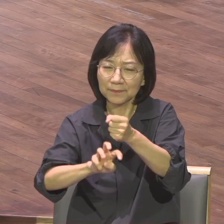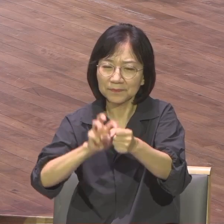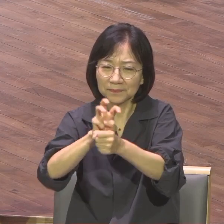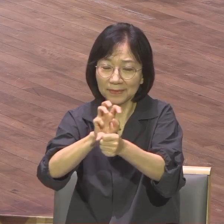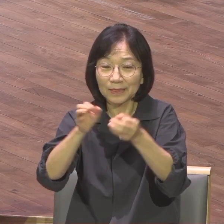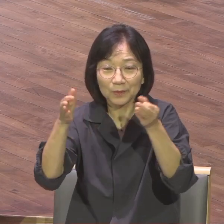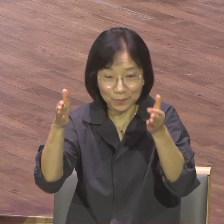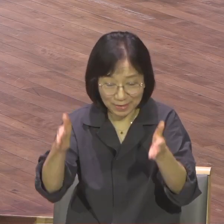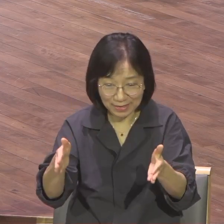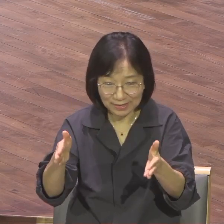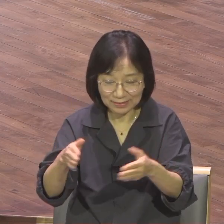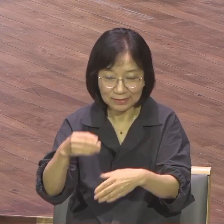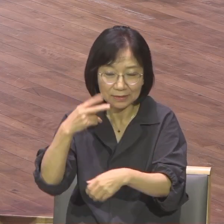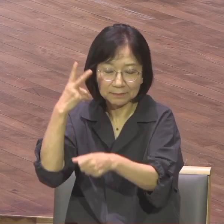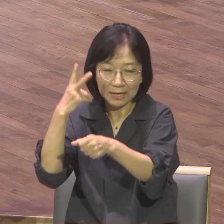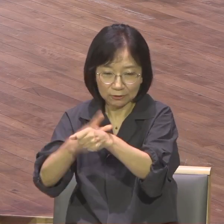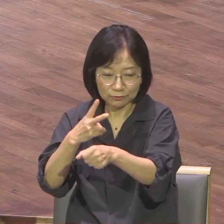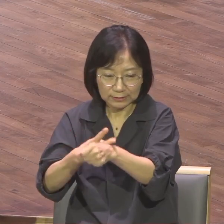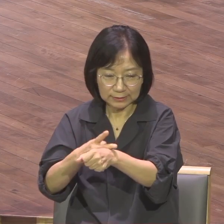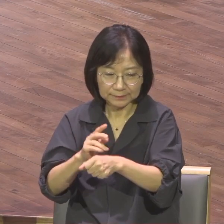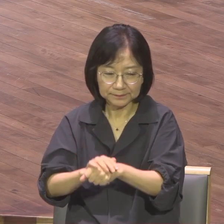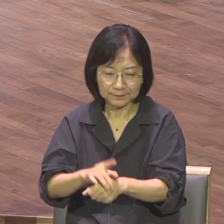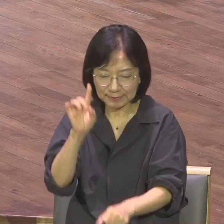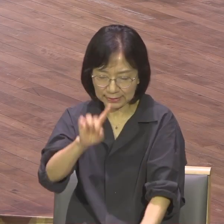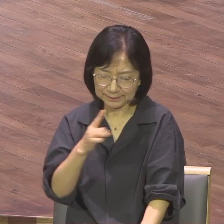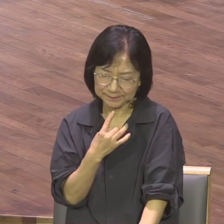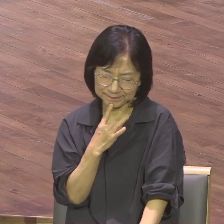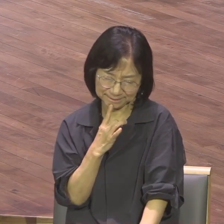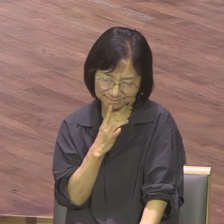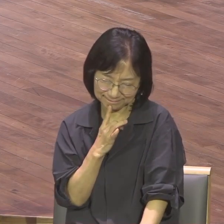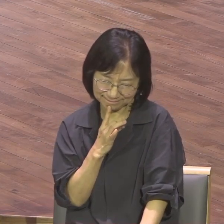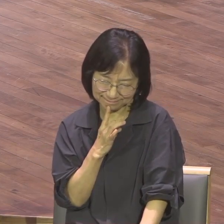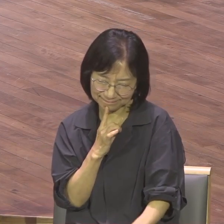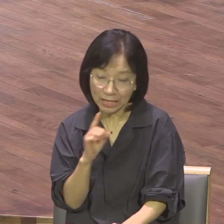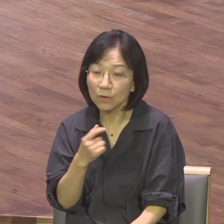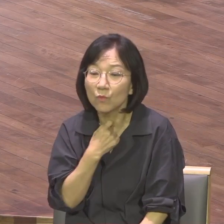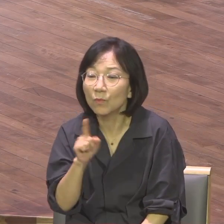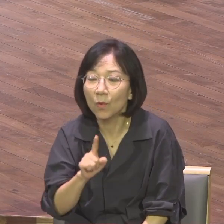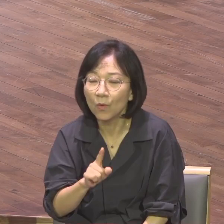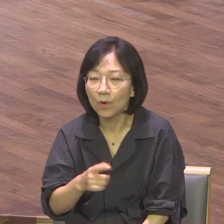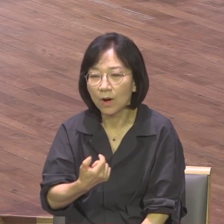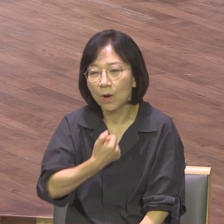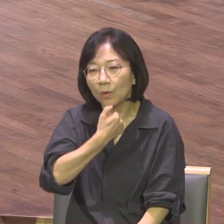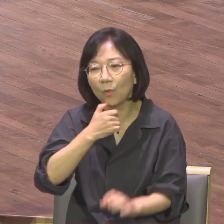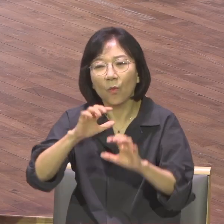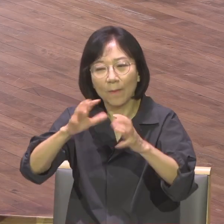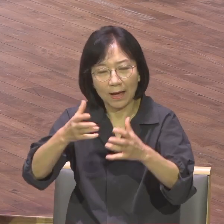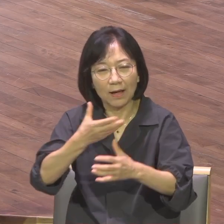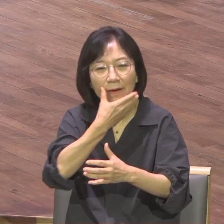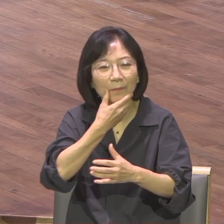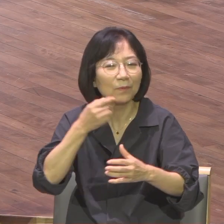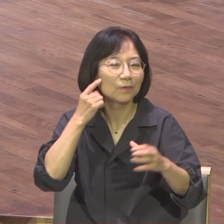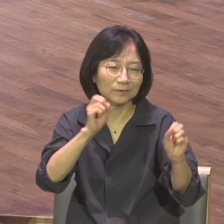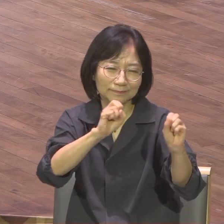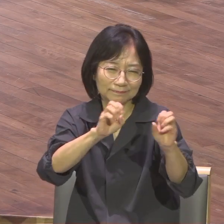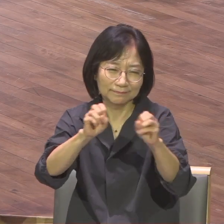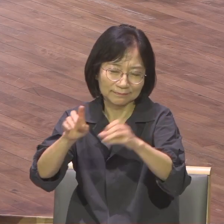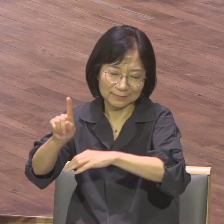오직으로 일심전심 지속으로 로마 복음화의 여정을 달려갈 수 있었던 그 비결, 그